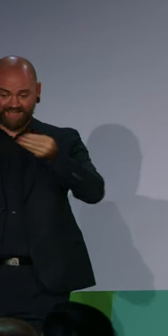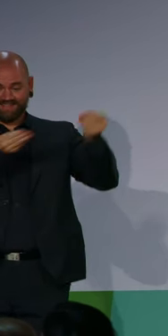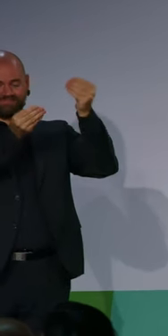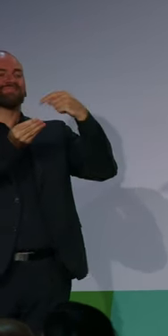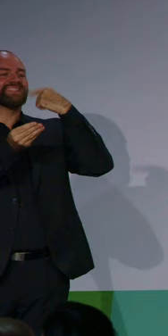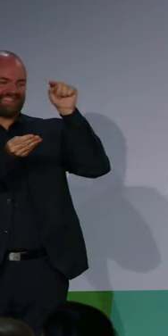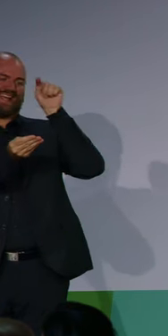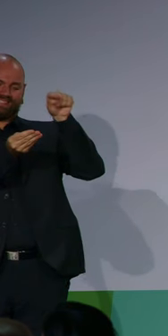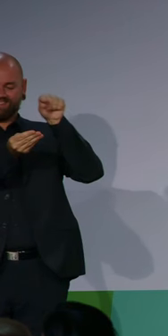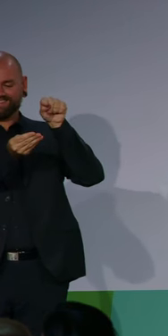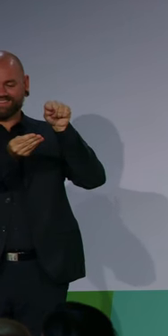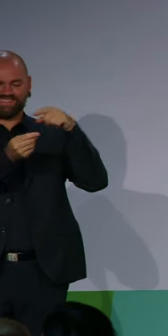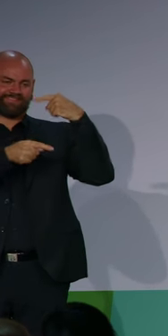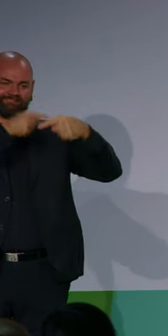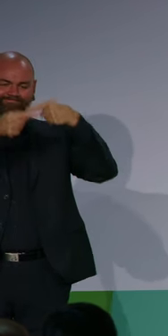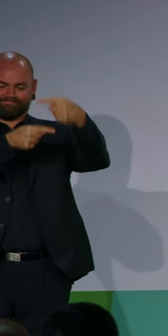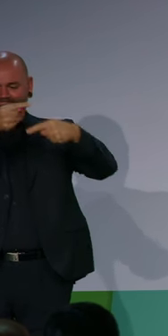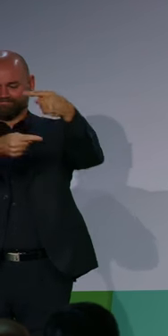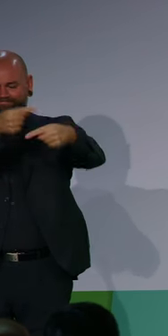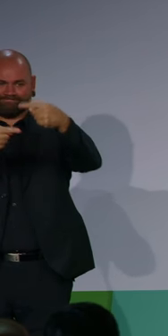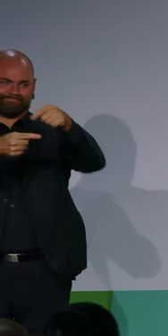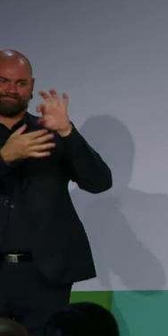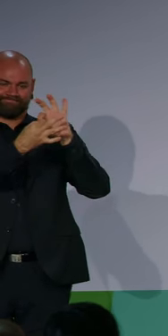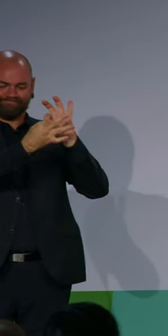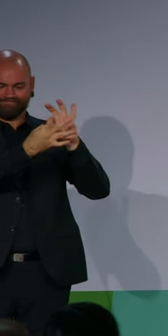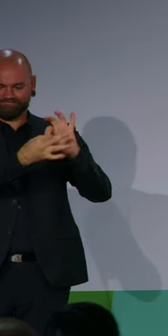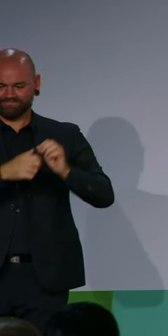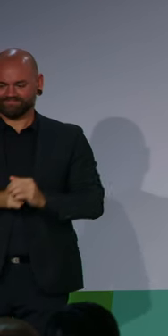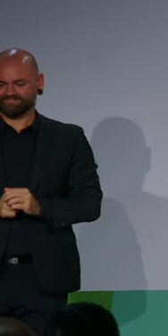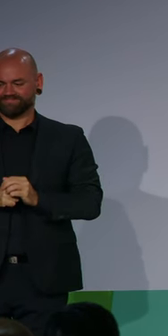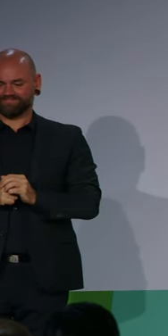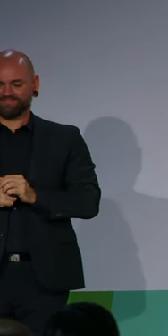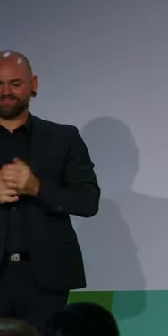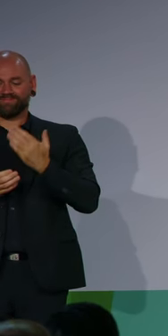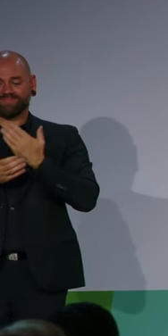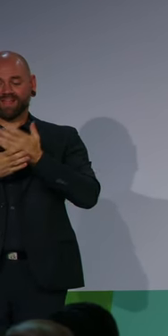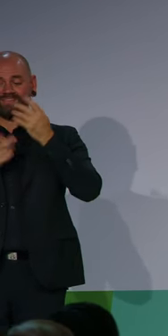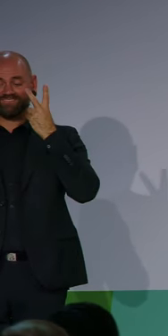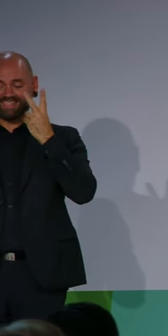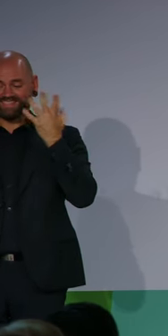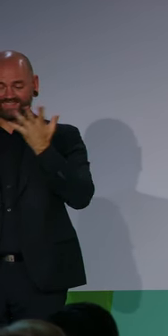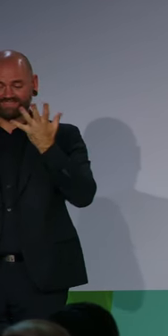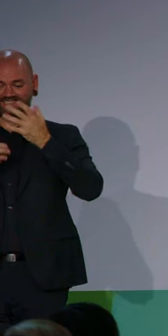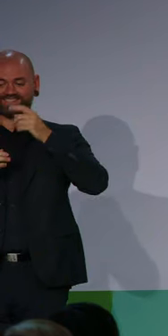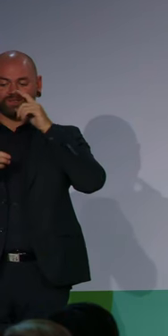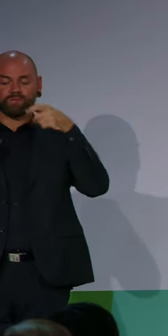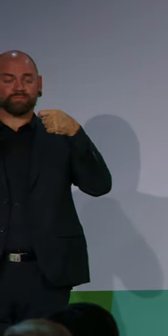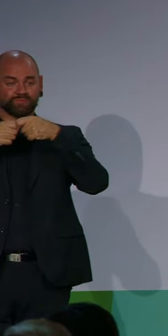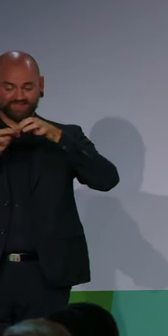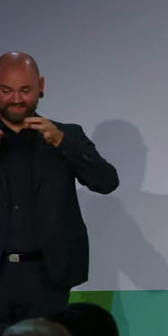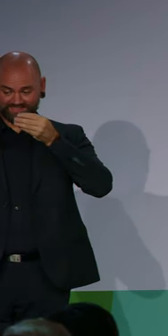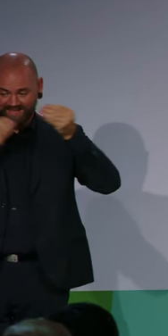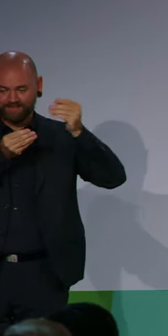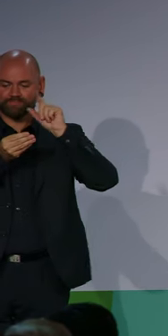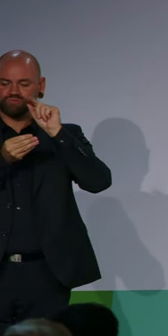Gelegenheit, danach zu feilen und noch zu verbessern. Und ich kann mir vorstellen, da wird es noch eine Menge zu tun geben. Und da kommt die